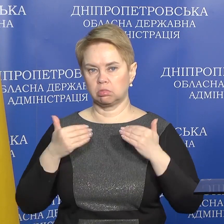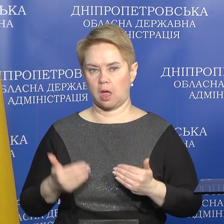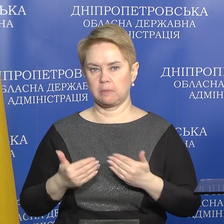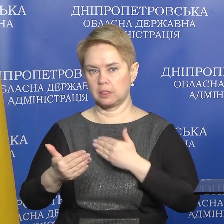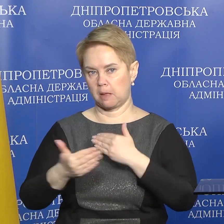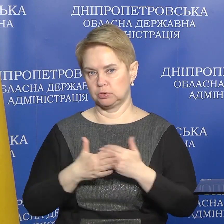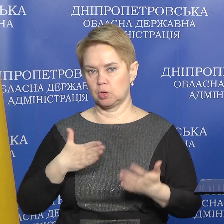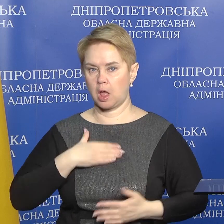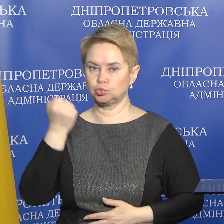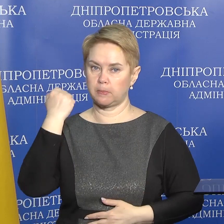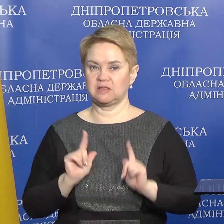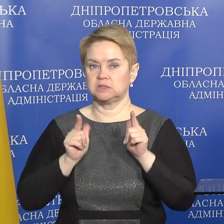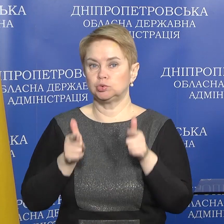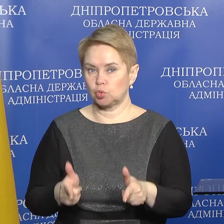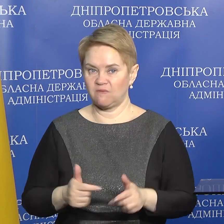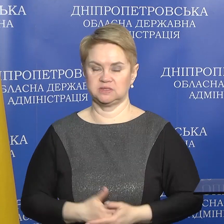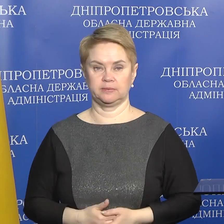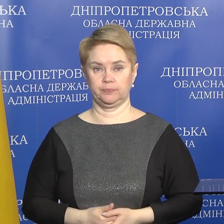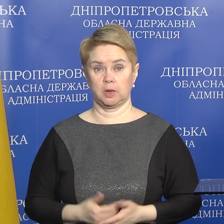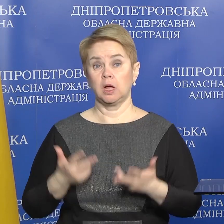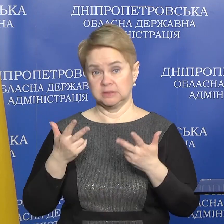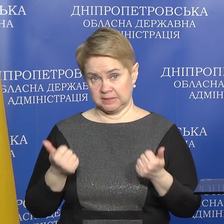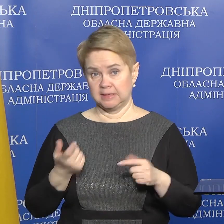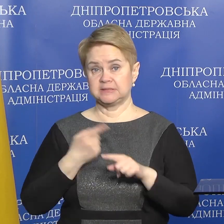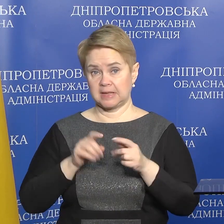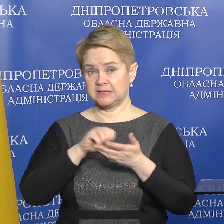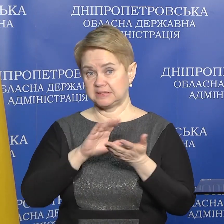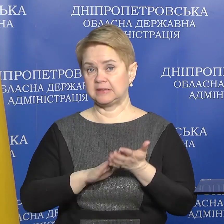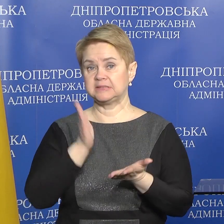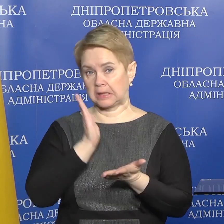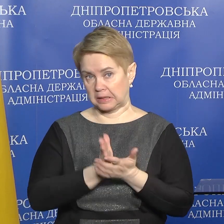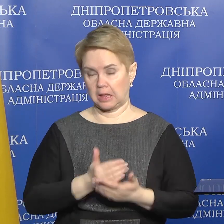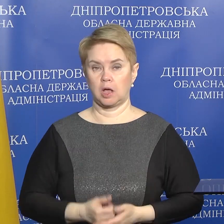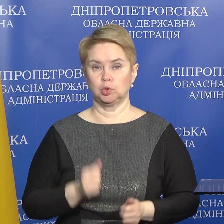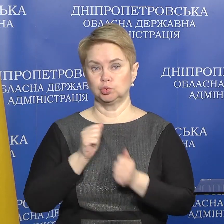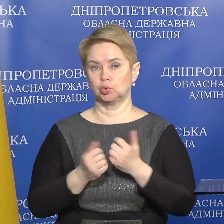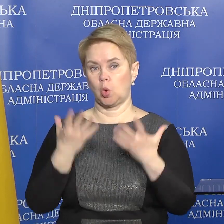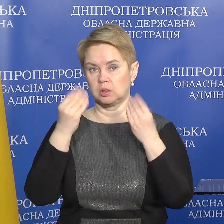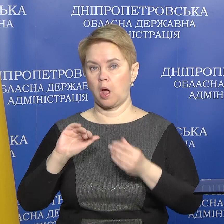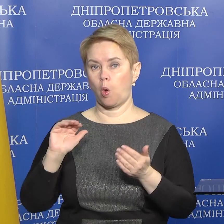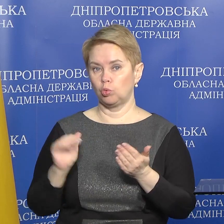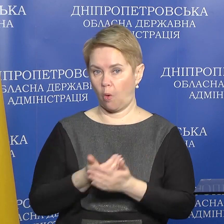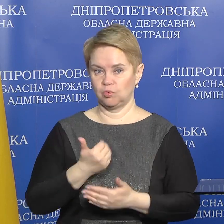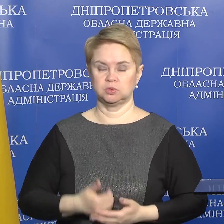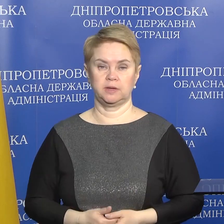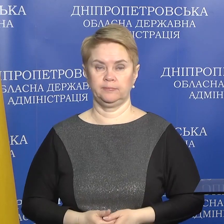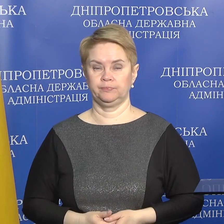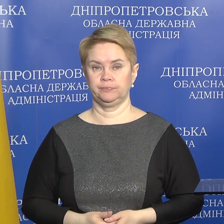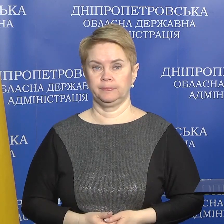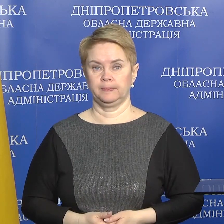наближували нашу перемогу. Звісно, ця статистика є, вона щодня оновлюється.